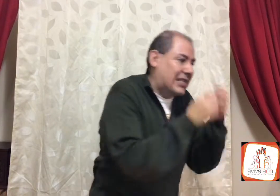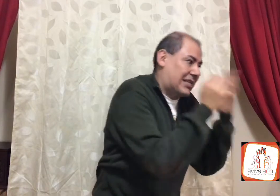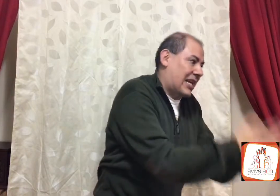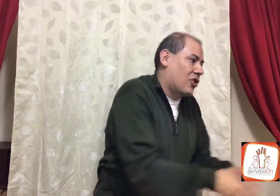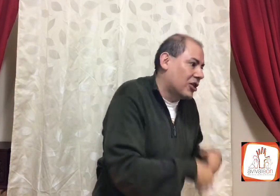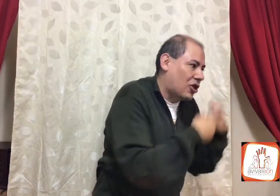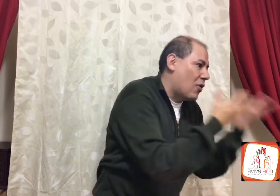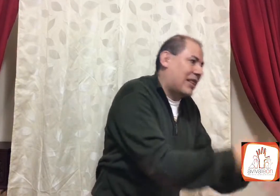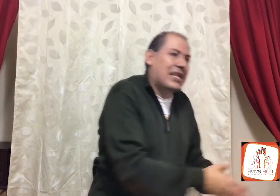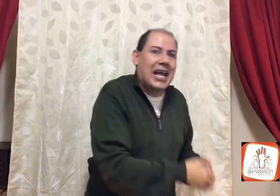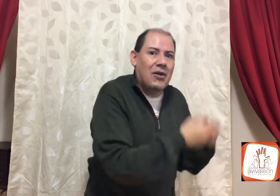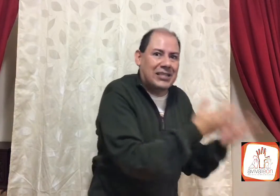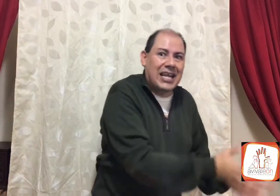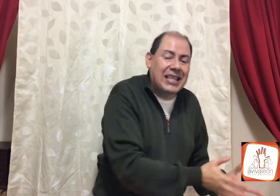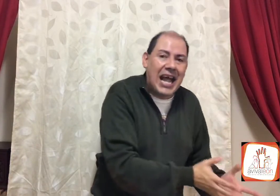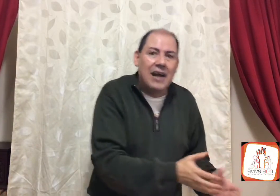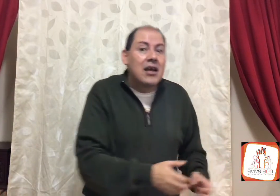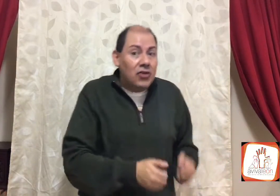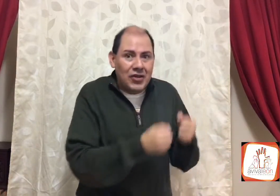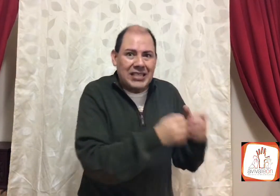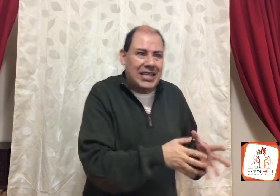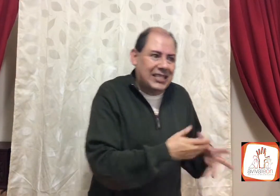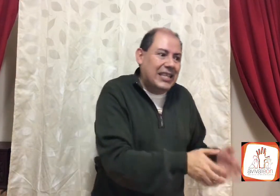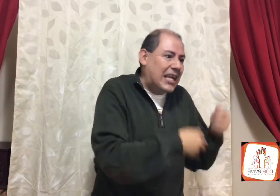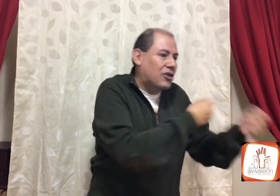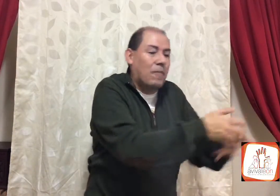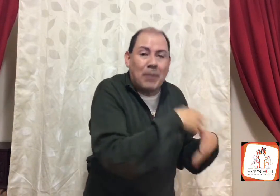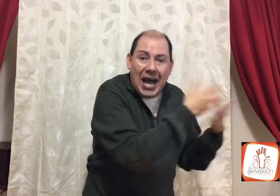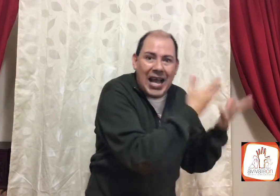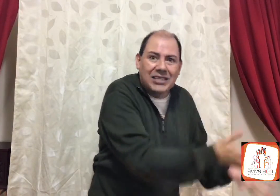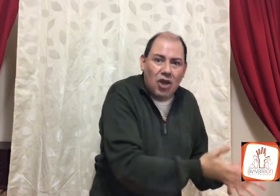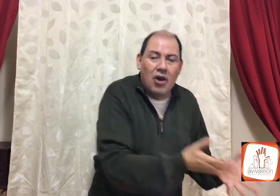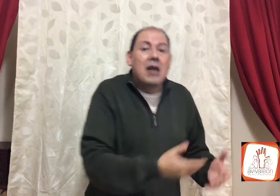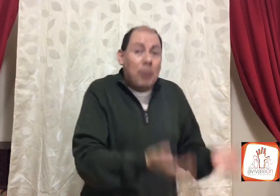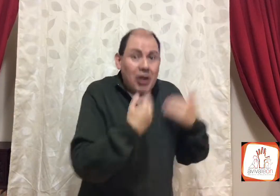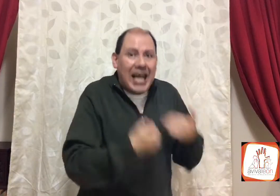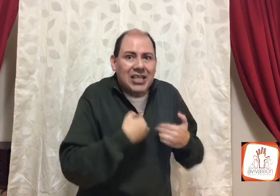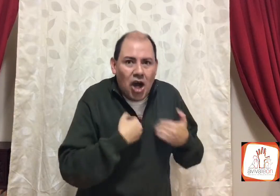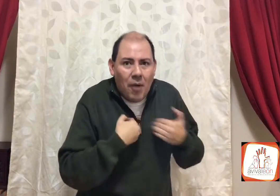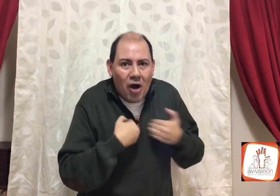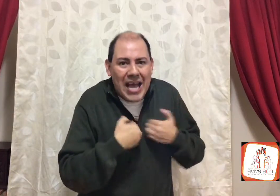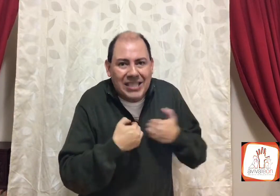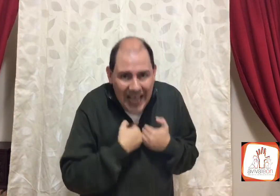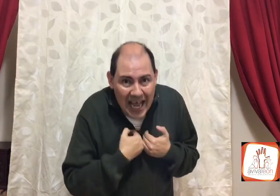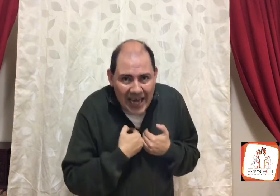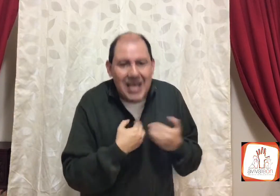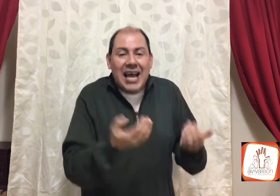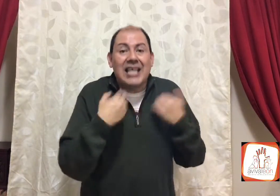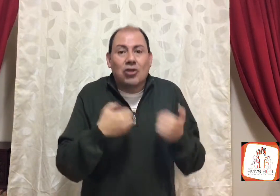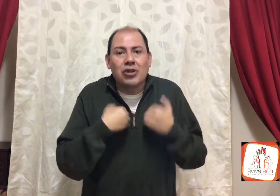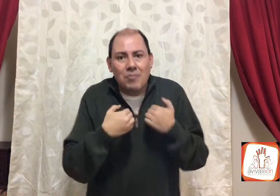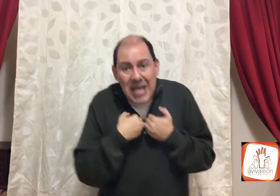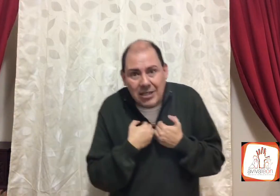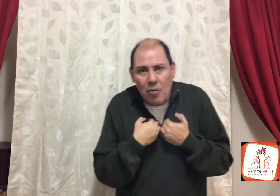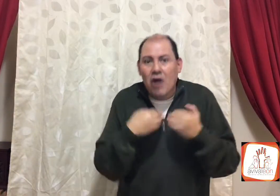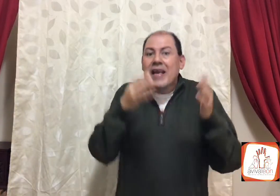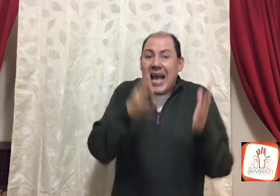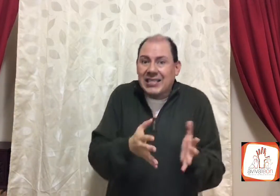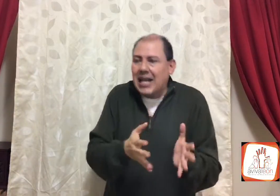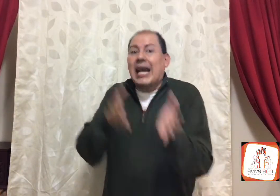sacerdocio, o el dinero, etcétera, no necesitas comprar eso, porque yo voy a ser, Jesús mismo, es el que